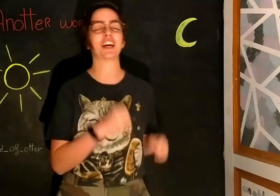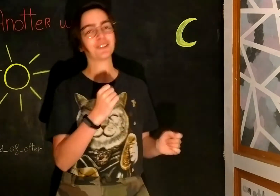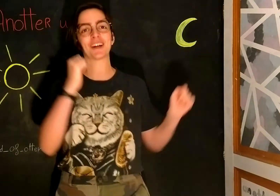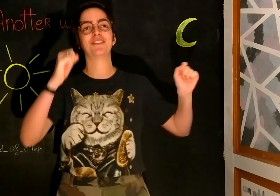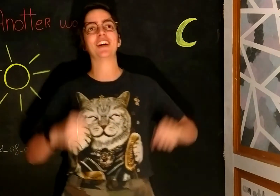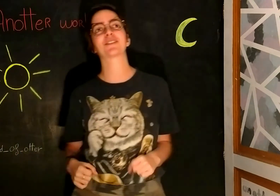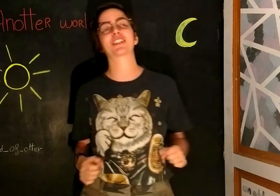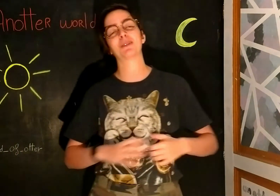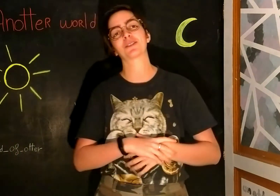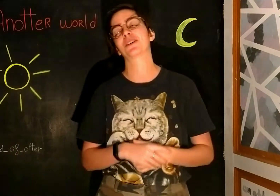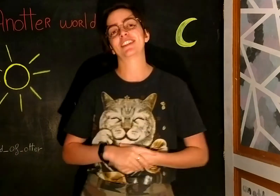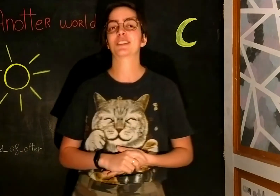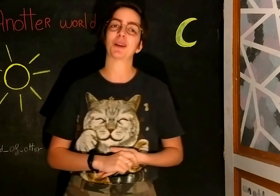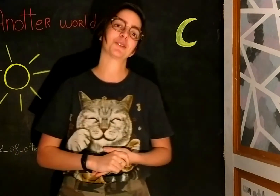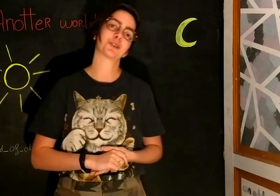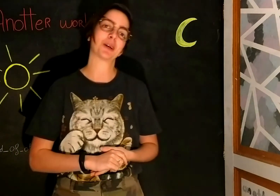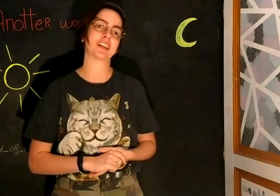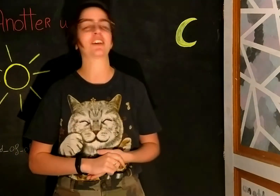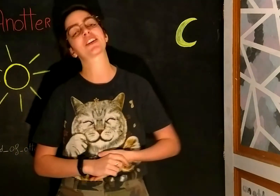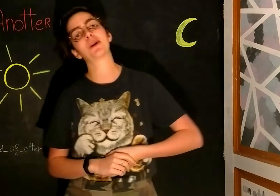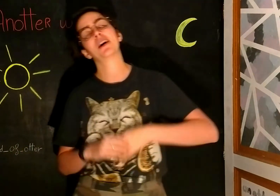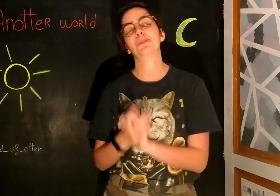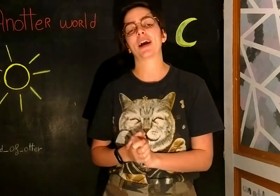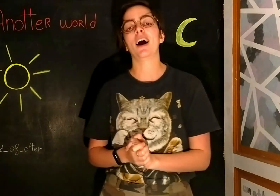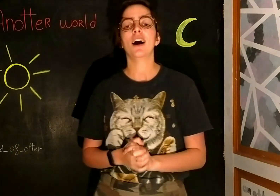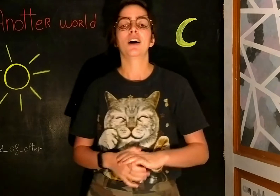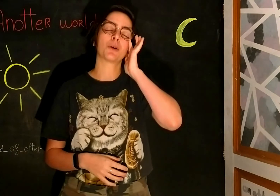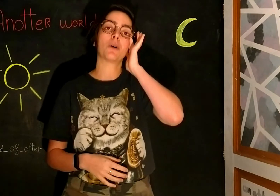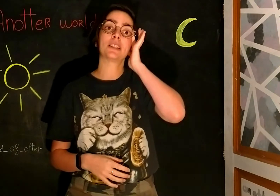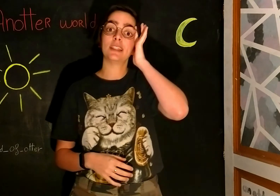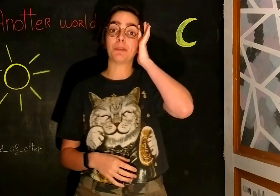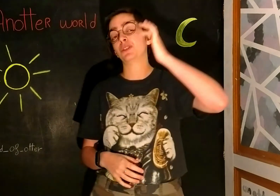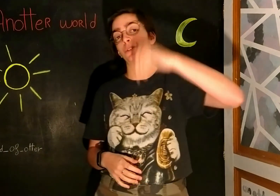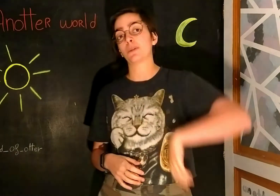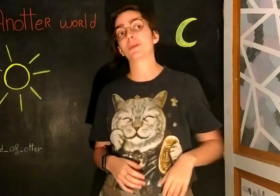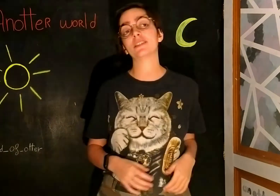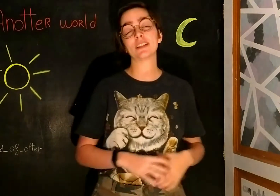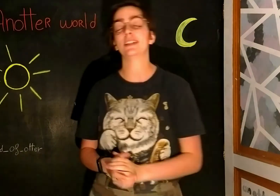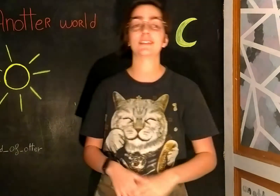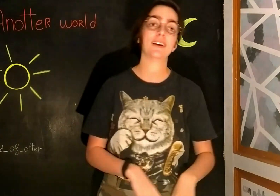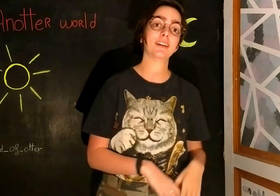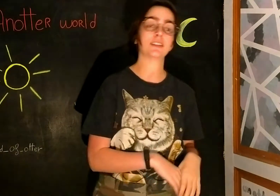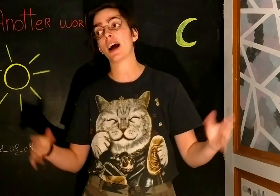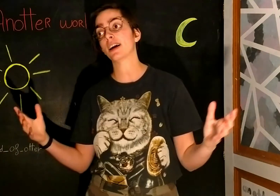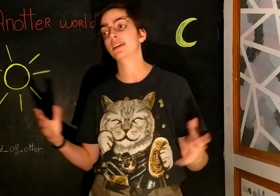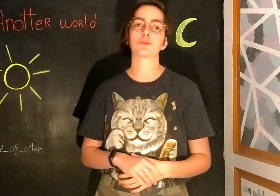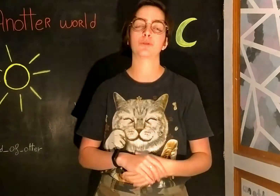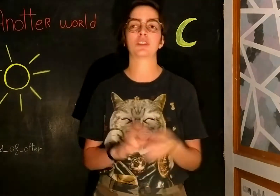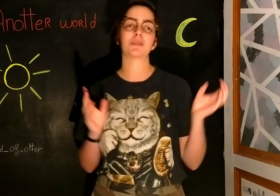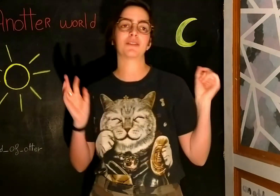j'ai adoré le faire, donc j'espère que cette expérience que je partage avec toi te plaira. Il y aura aussi des vidéos de diamant painting, dessin, art, parce que j'aime bien